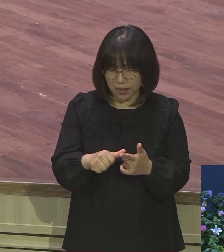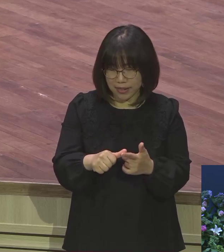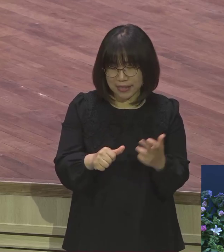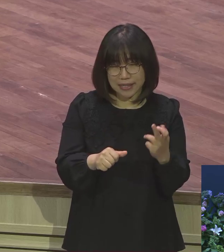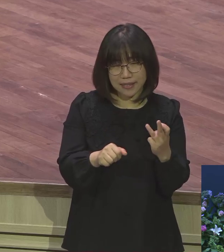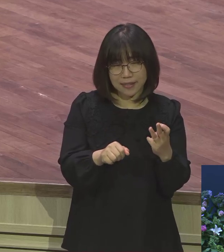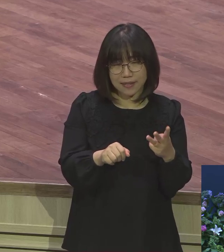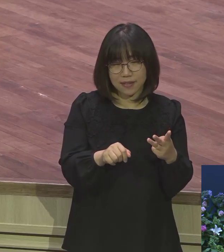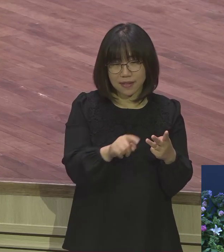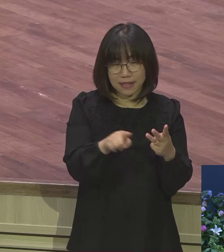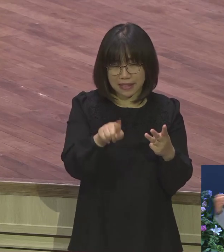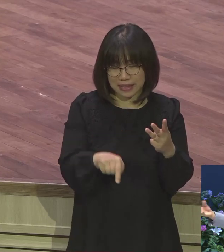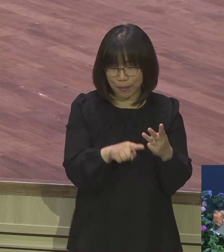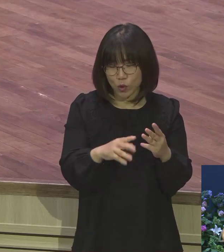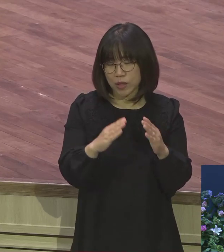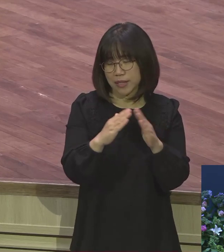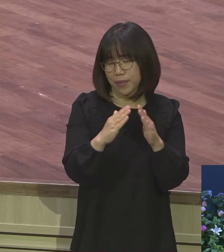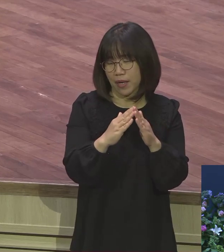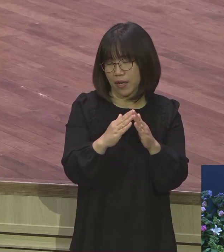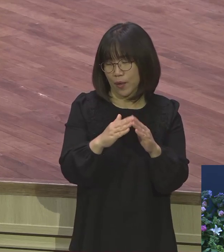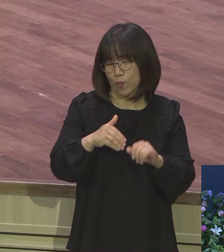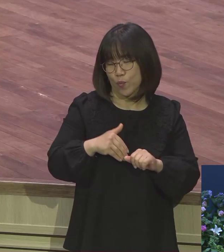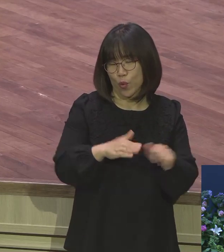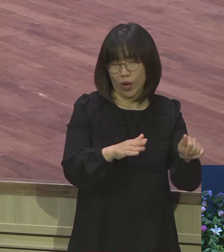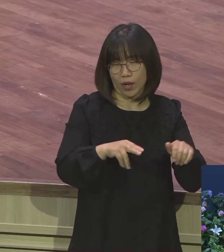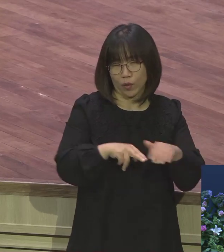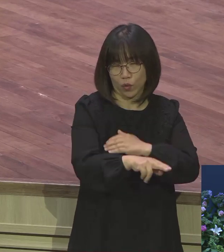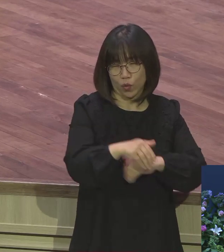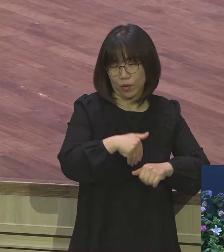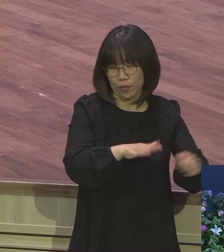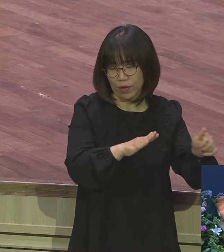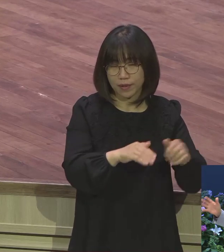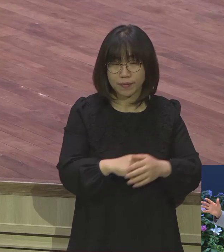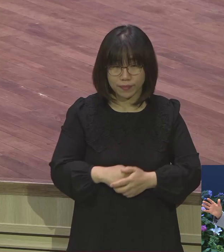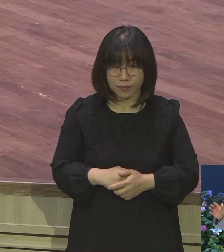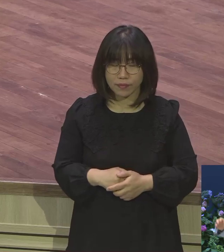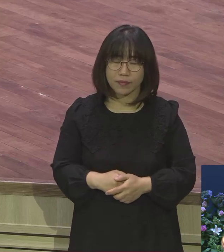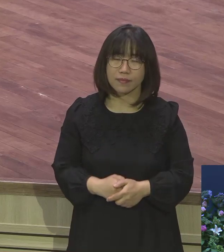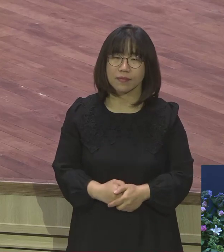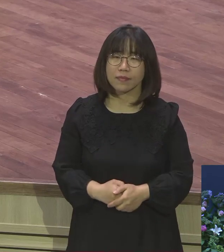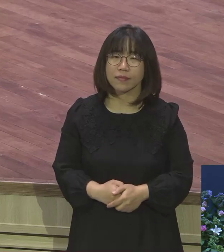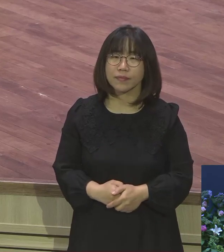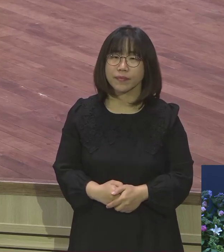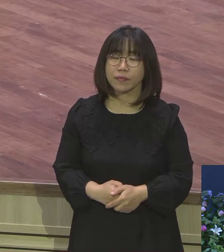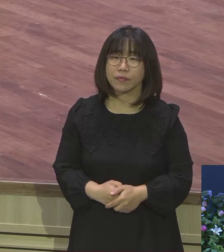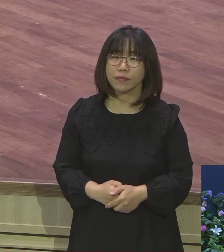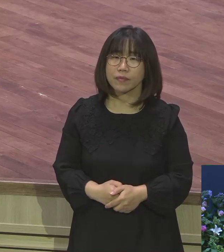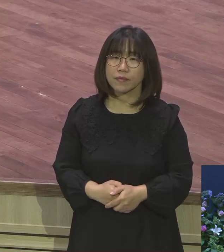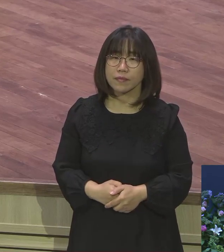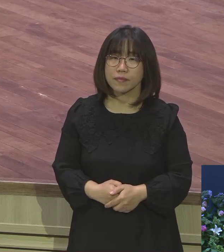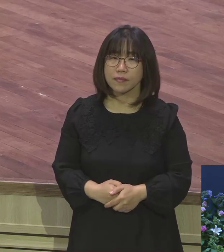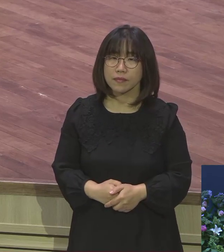오빠 집에 보낸거요. 라반의 집으로 그렇게 가라 그렇게 피신을 신 겁니다. 화란도 화란